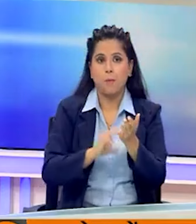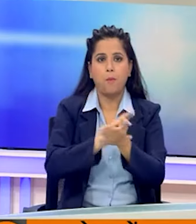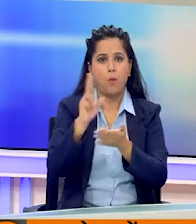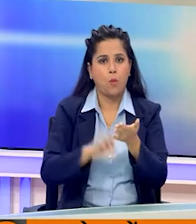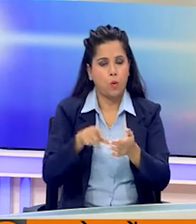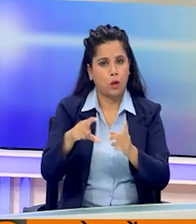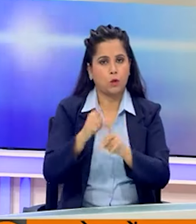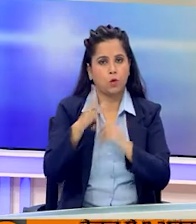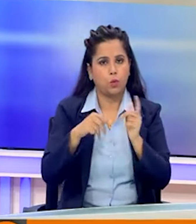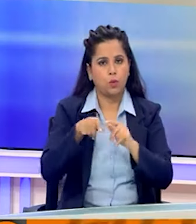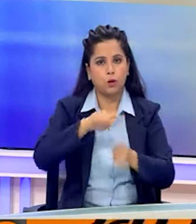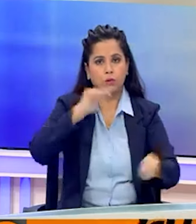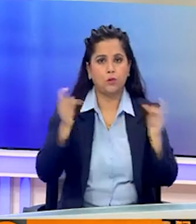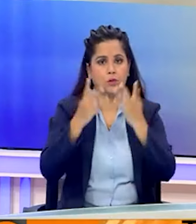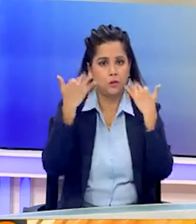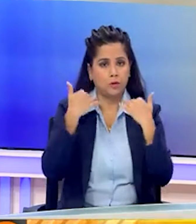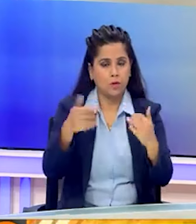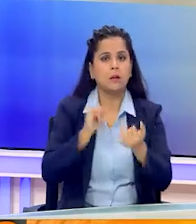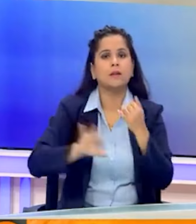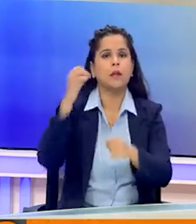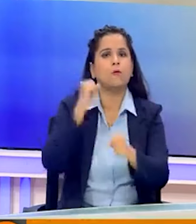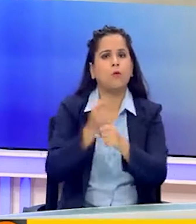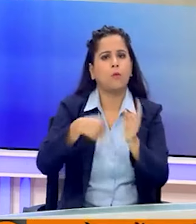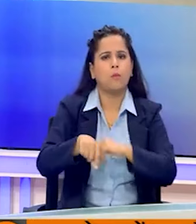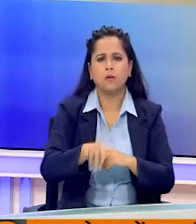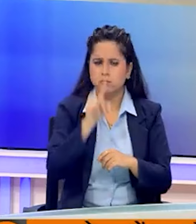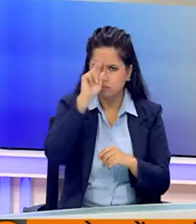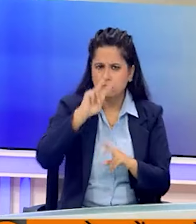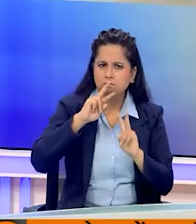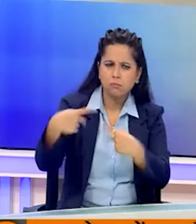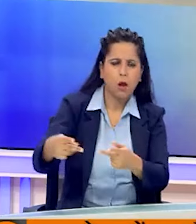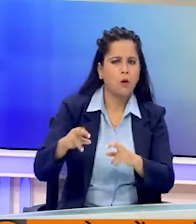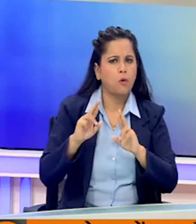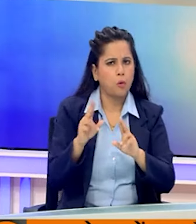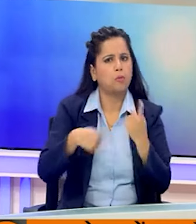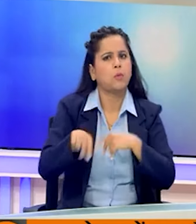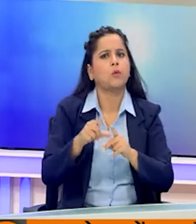दुमका में परिवर्तन यात्रा कर राज्य सरकार पसीधा निशाना साथ हेंगे।